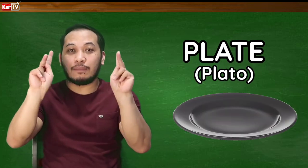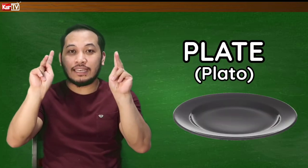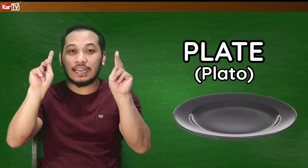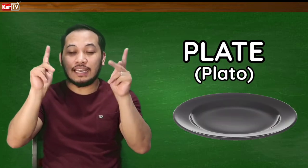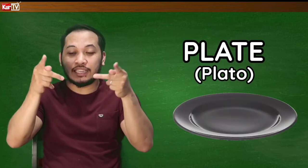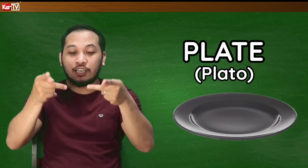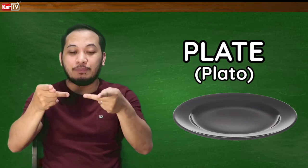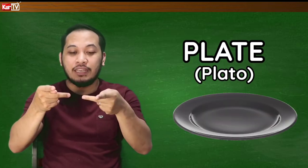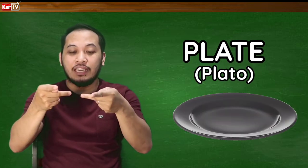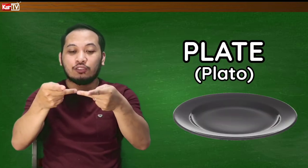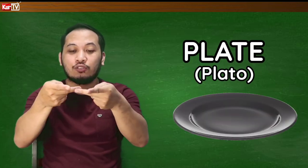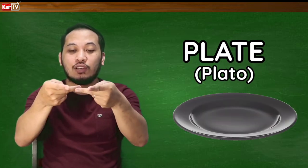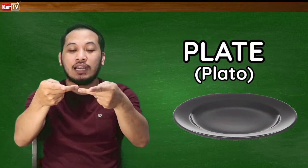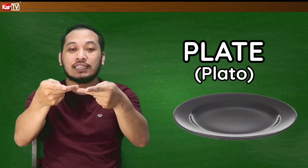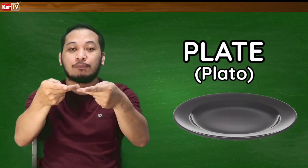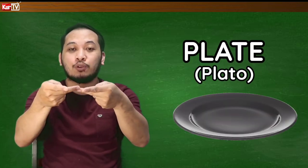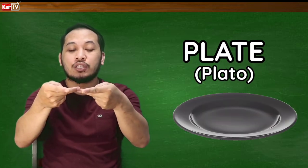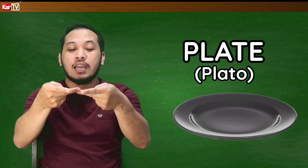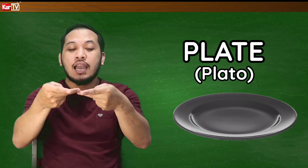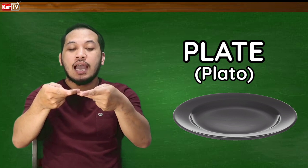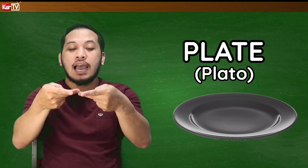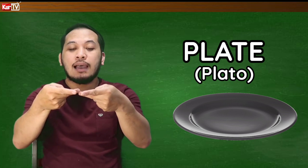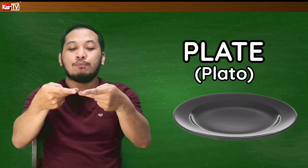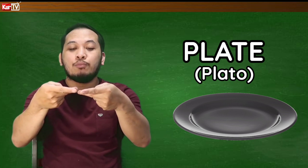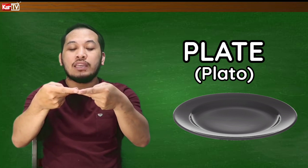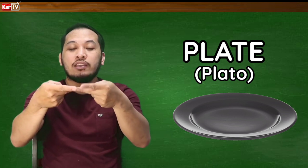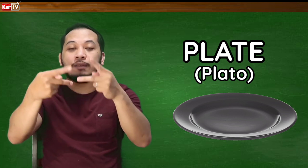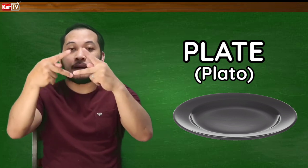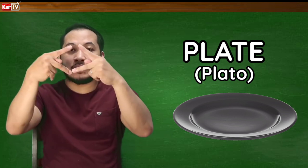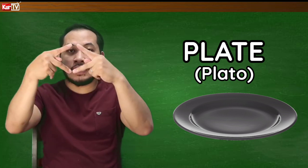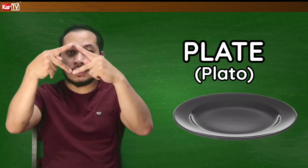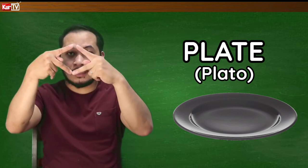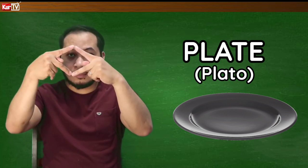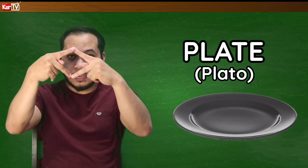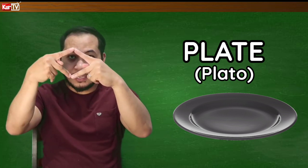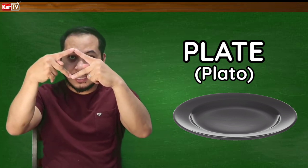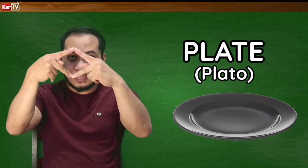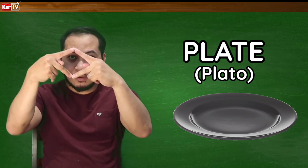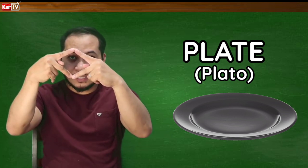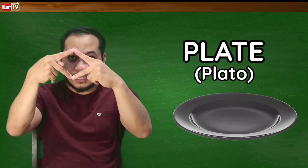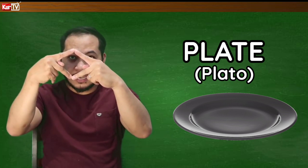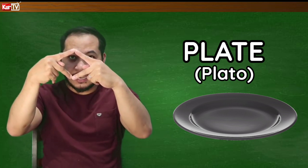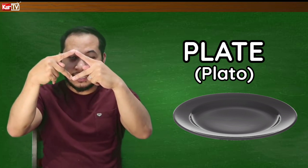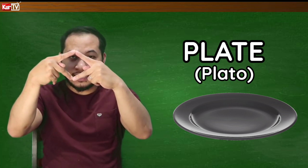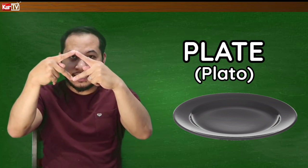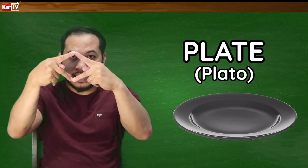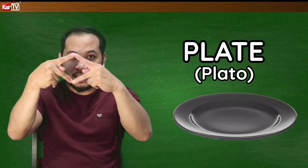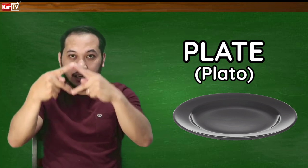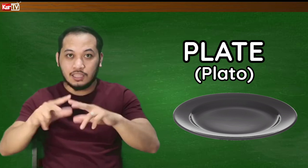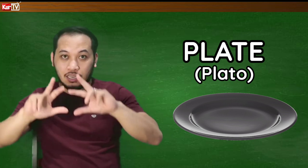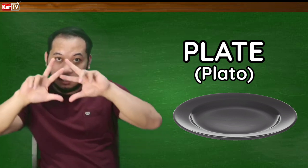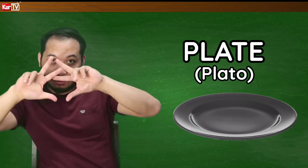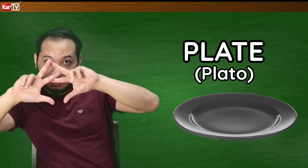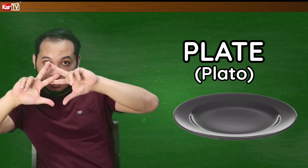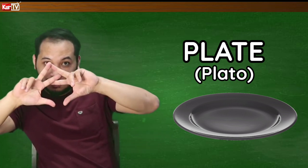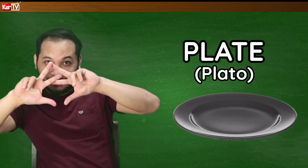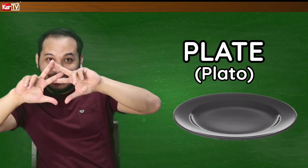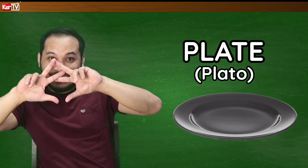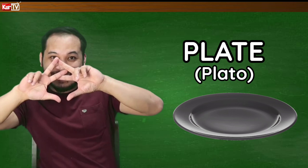kamay, naka letter P, ganto nyo lang, tapos, ah, bumi, ipagdikit, ganyan, di ba siya, naka-ganyan, ha? Hindi ganito, ha? Malis